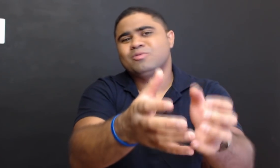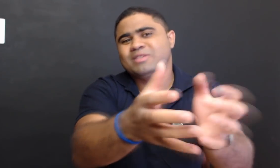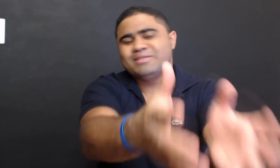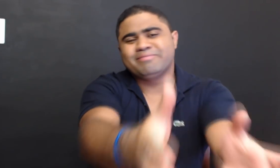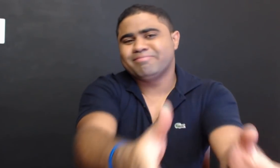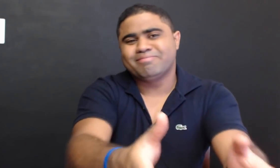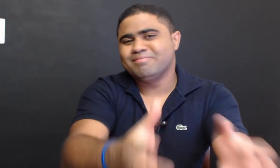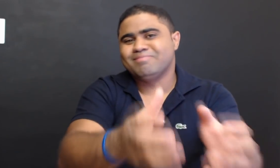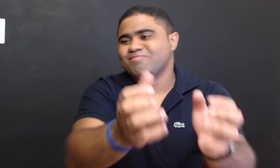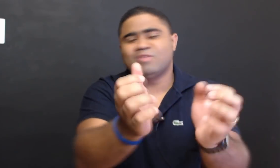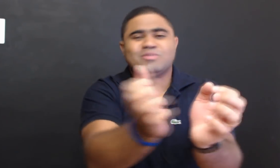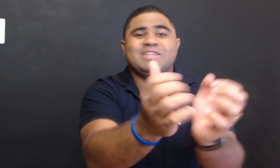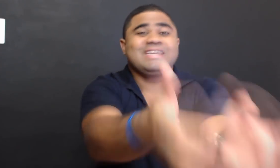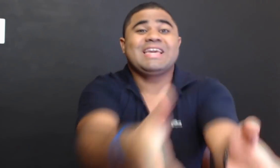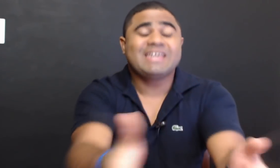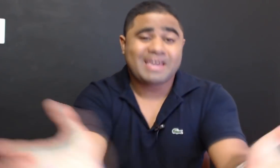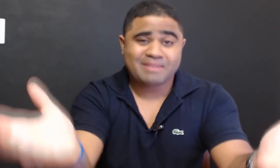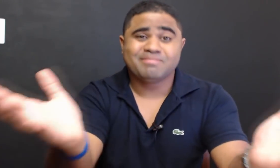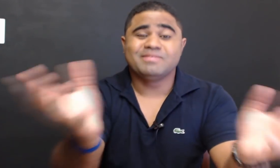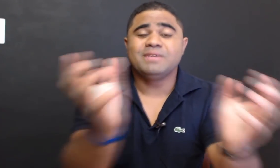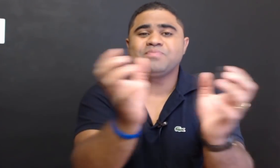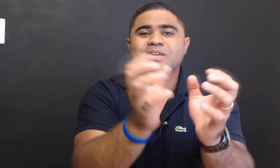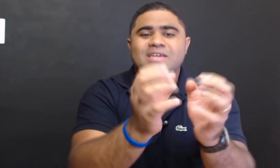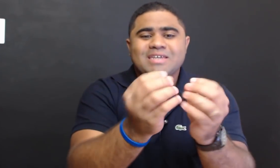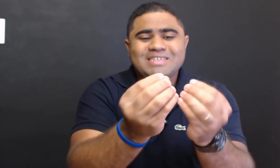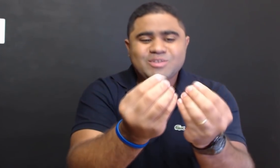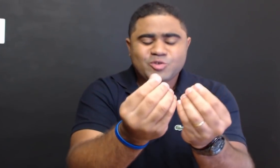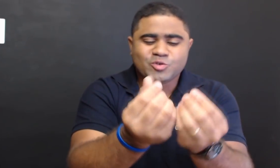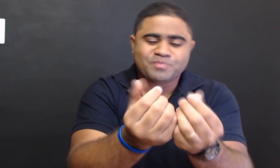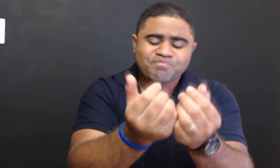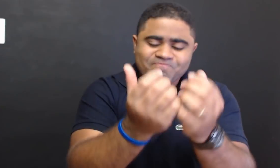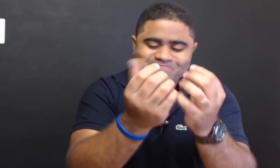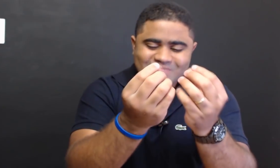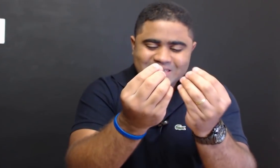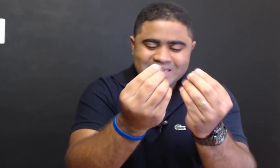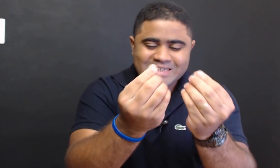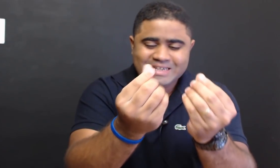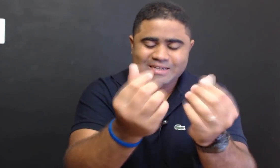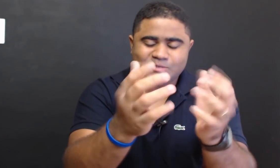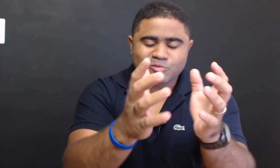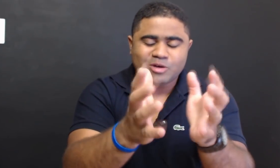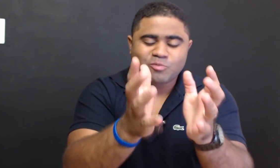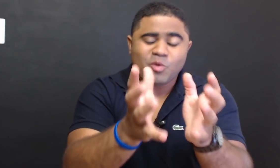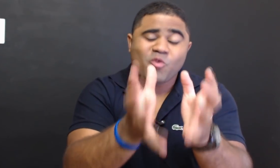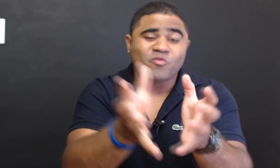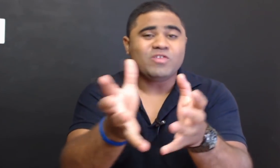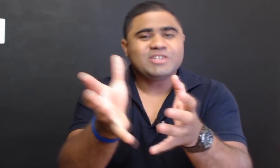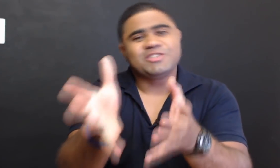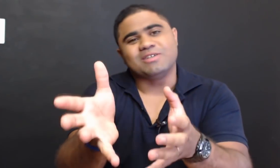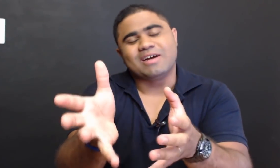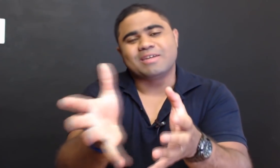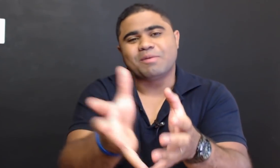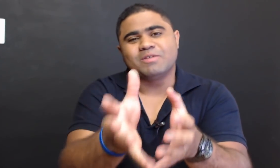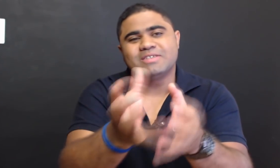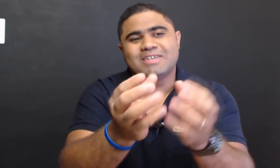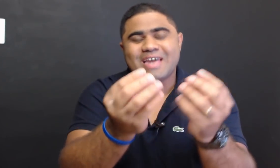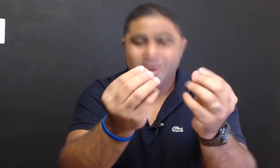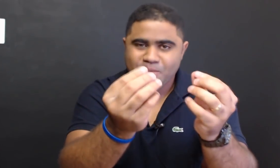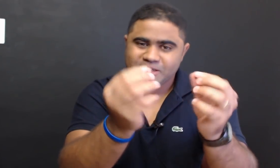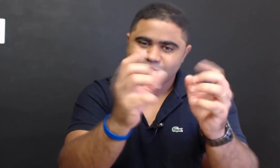o que, vamos dizer, ninguém quer, né. E isso, o meu convite aqui para você é realmente